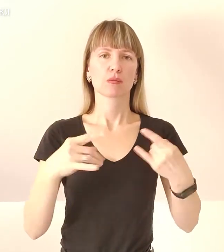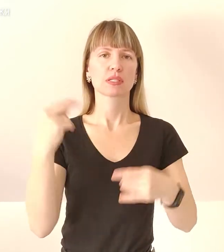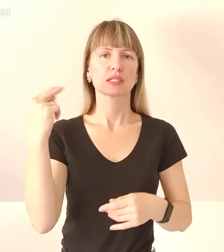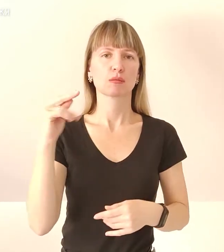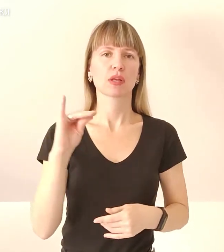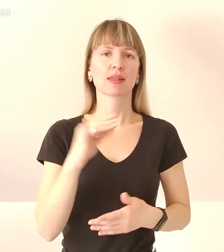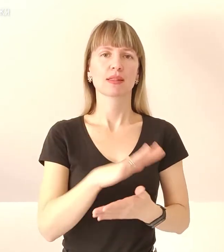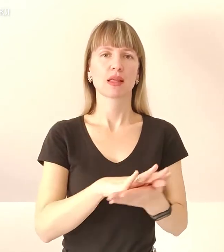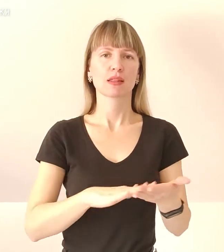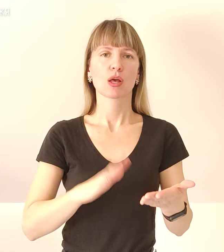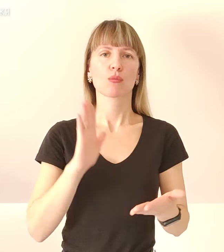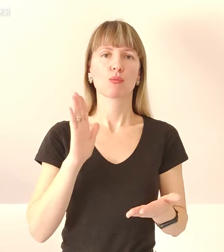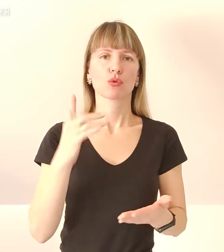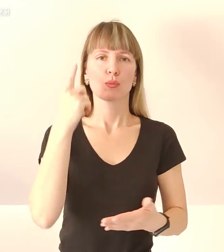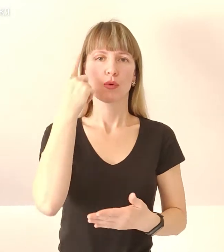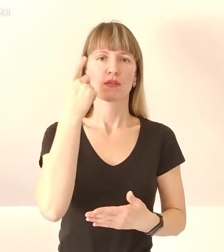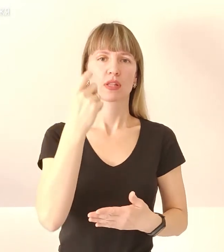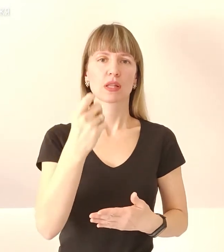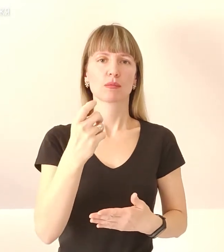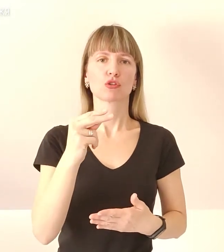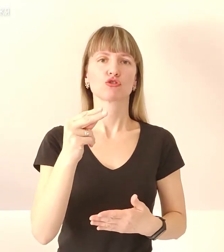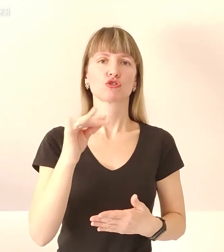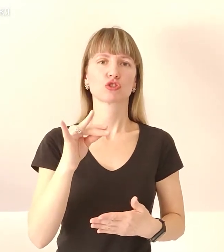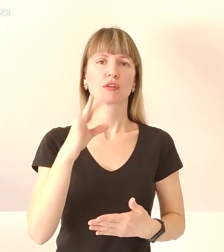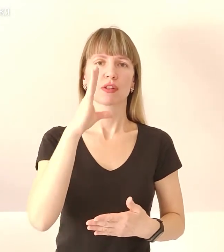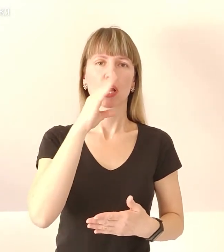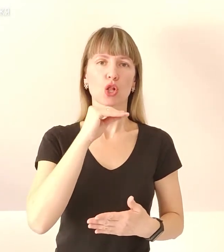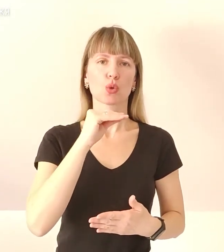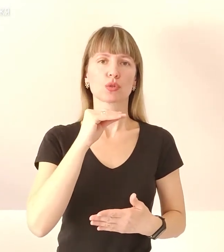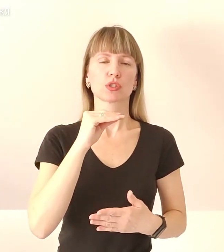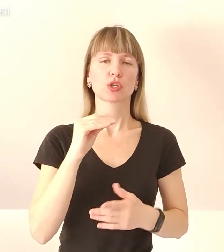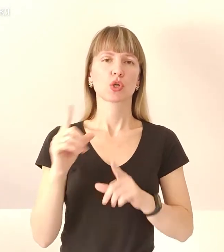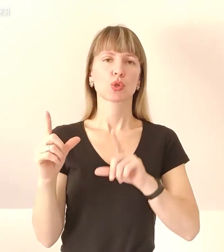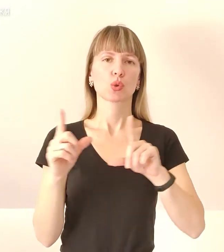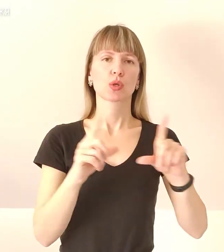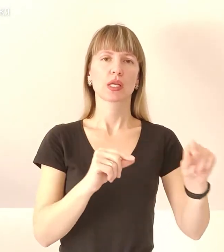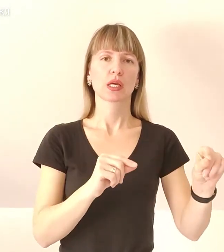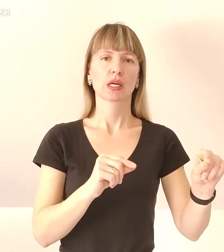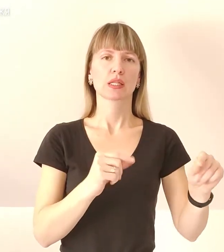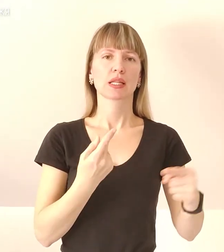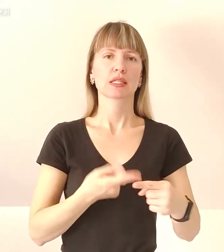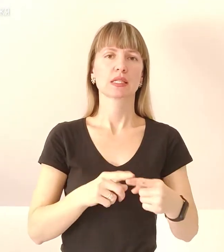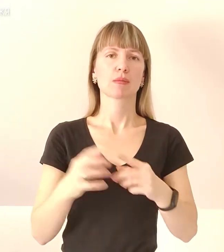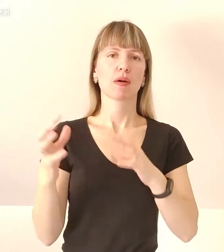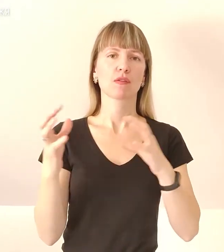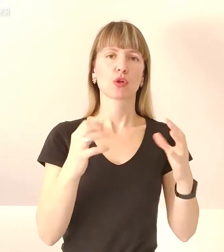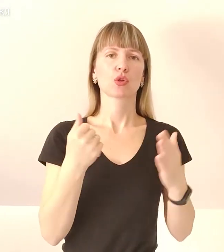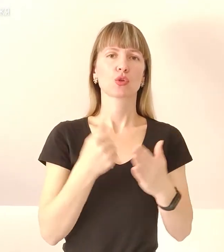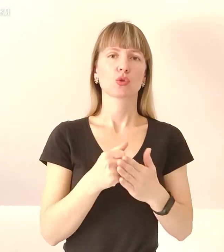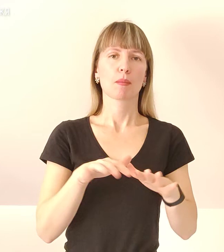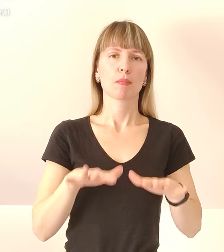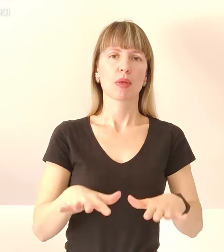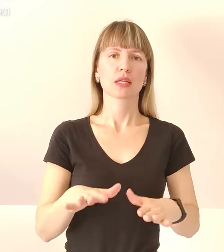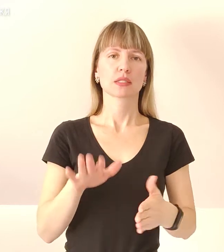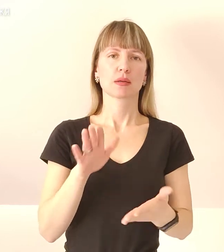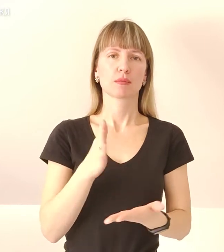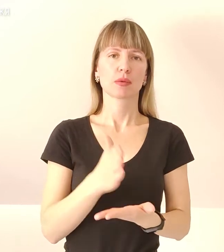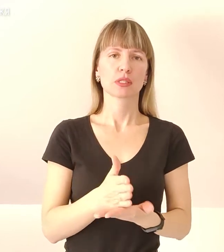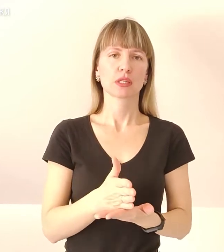надалі буде повідомляти, чи вдалося доїхати цим автобусом до пункту призначення і чи